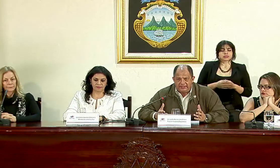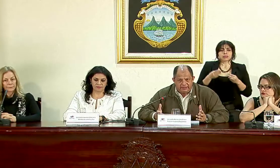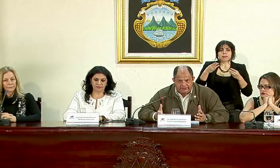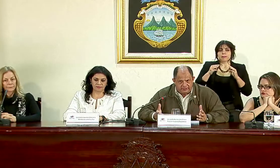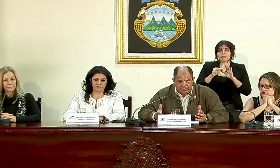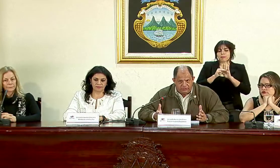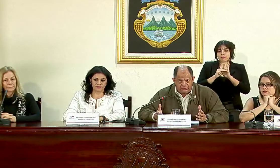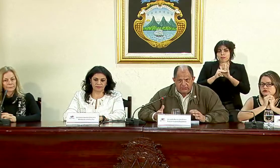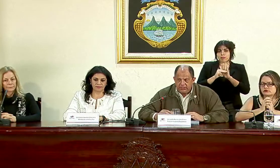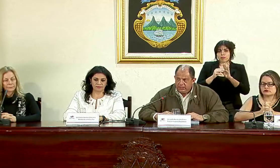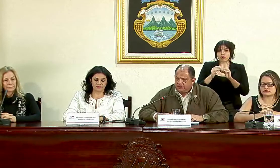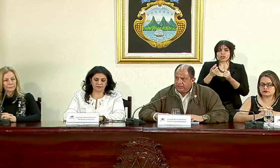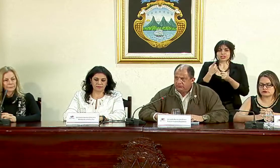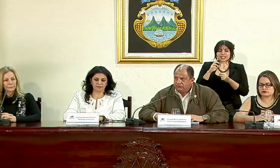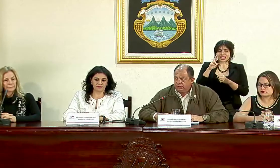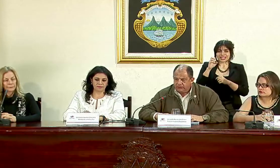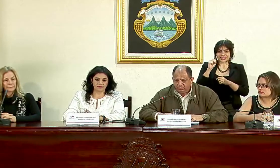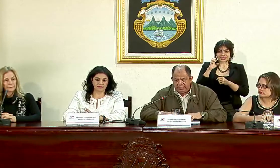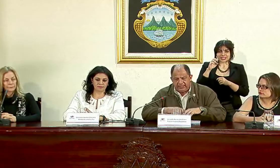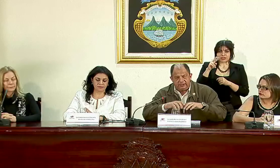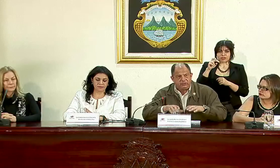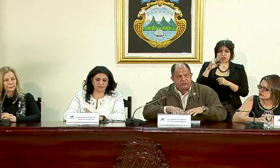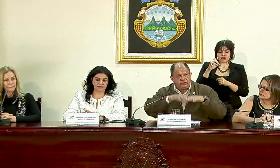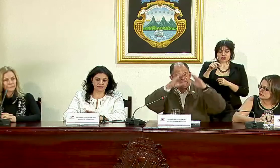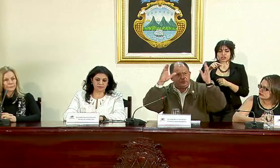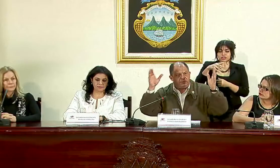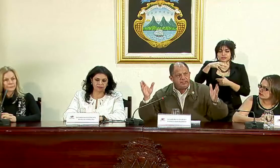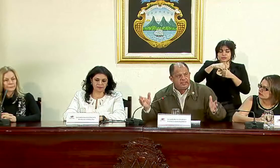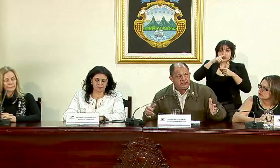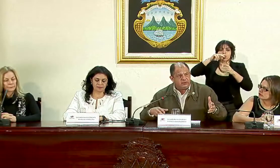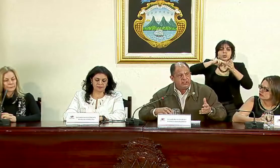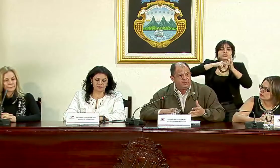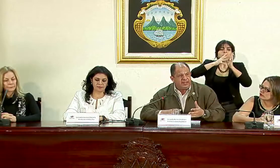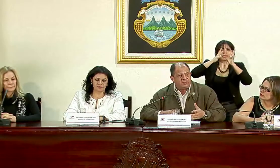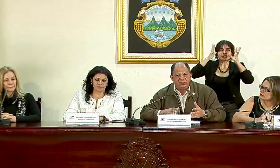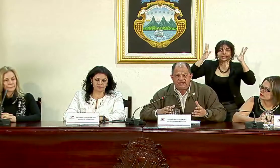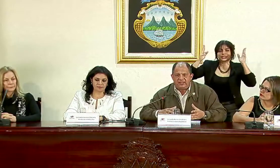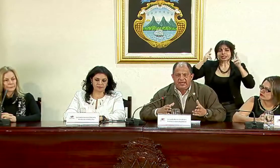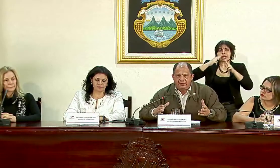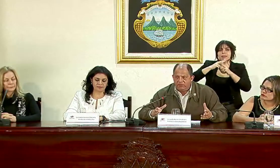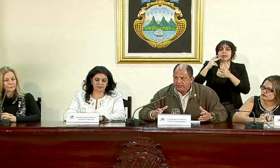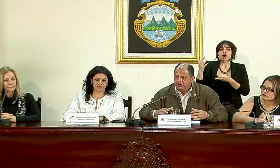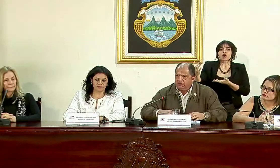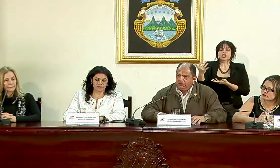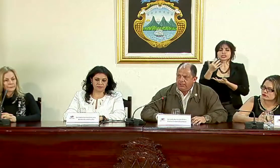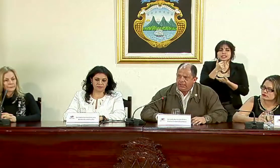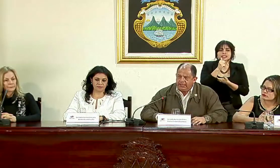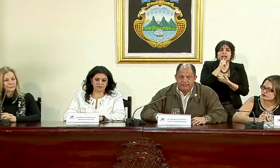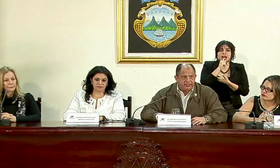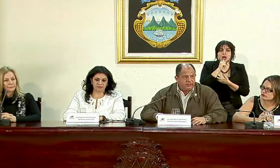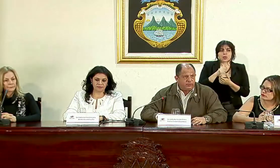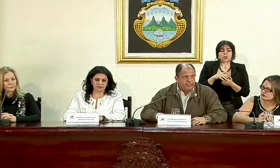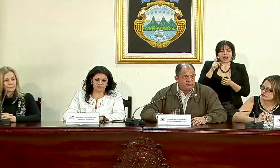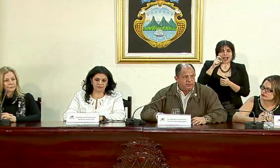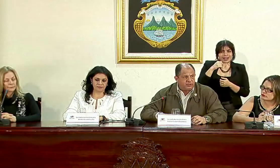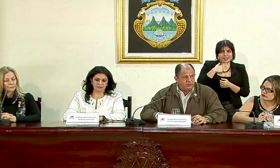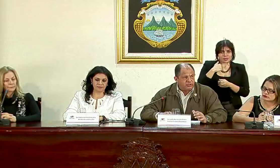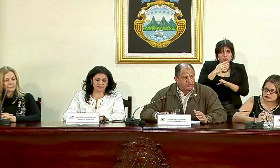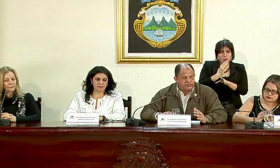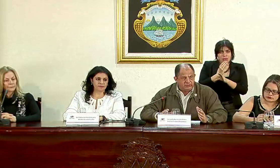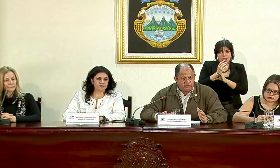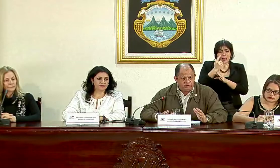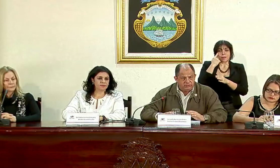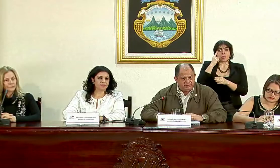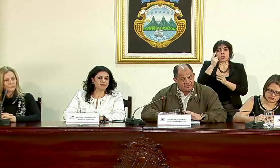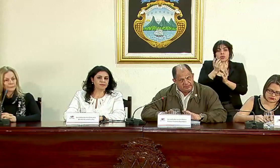modalidades de reservorios esto se ubica dentro de un concepto más grande lo que llaman la cosecha de agua hay que tener cuidado porque